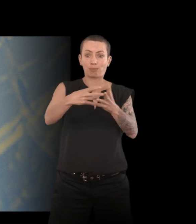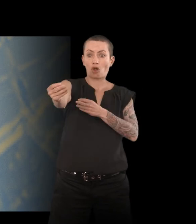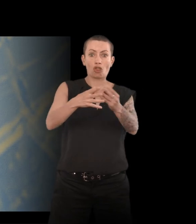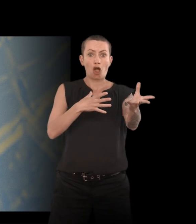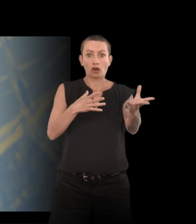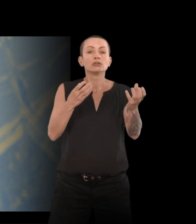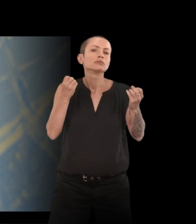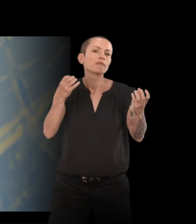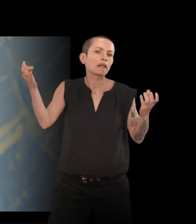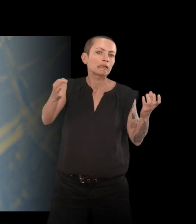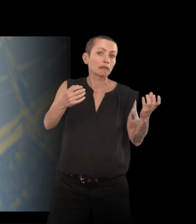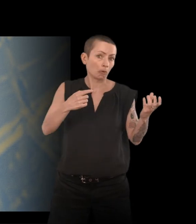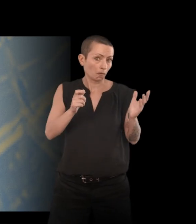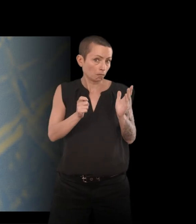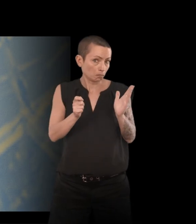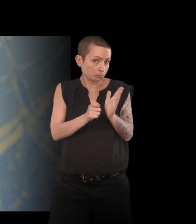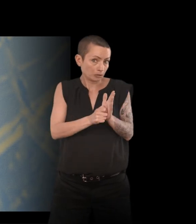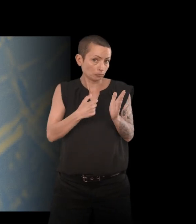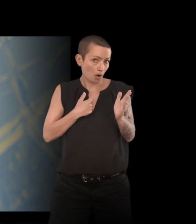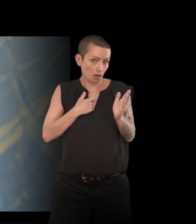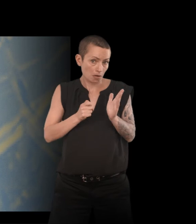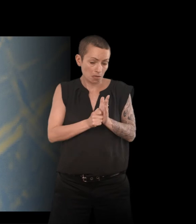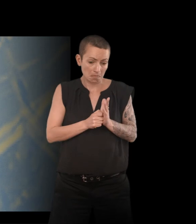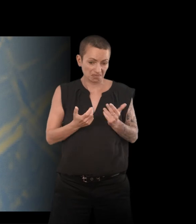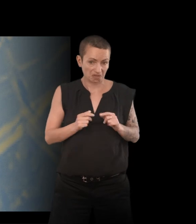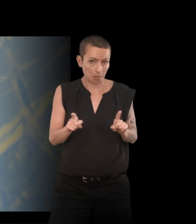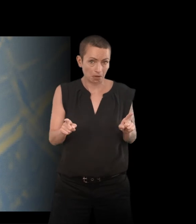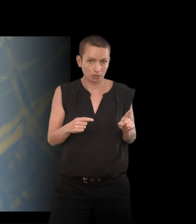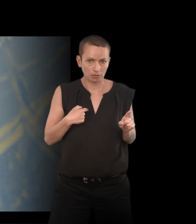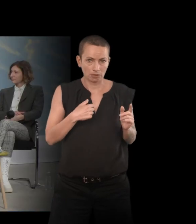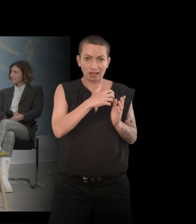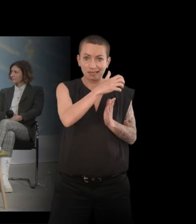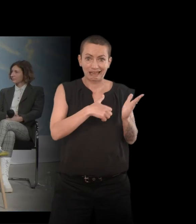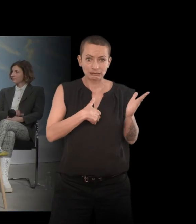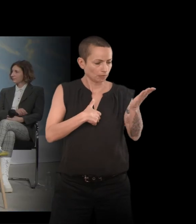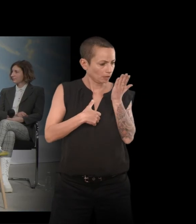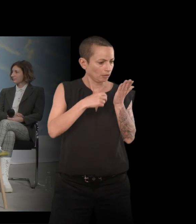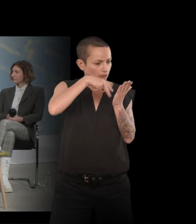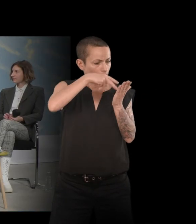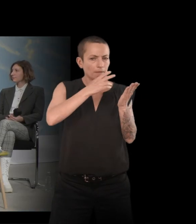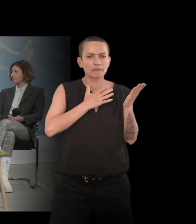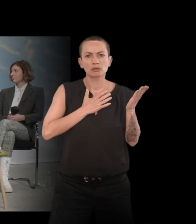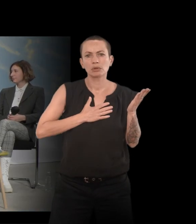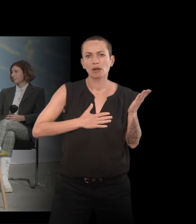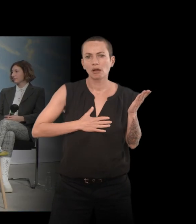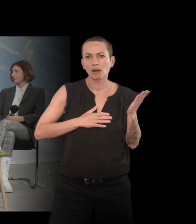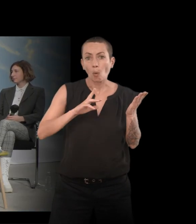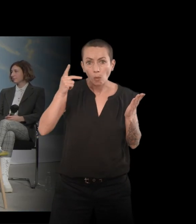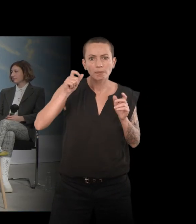pas très en forme, de lire tous ces textes où d'autres avaient traversé des situations de maladie à des